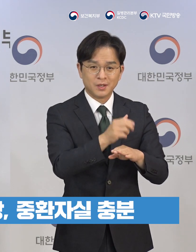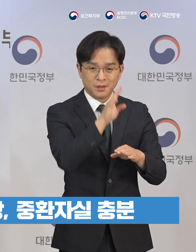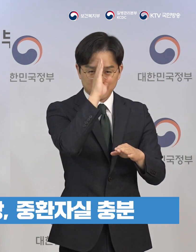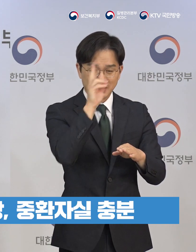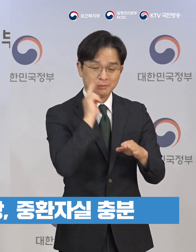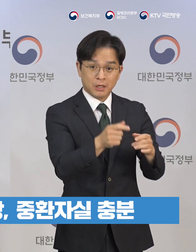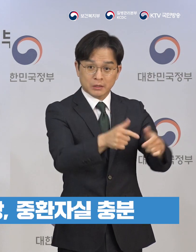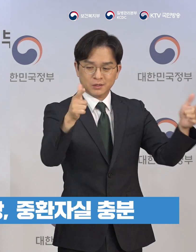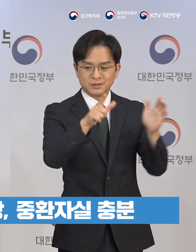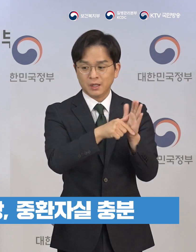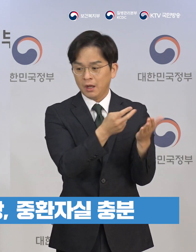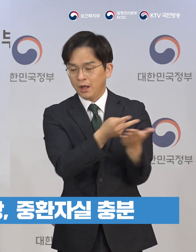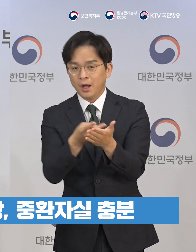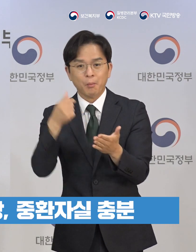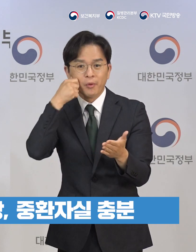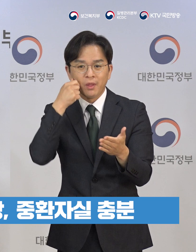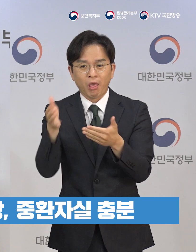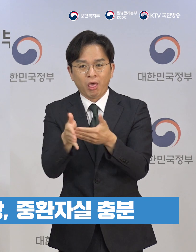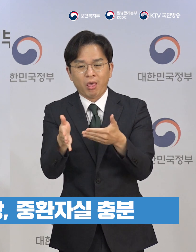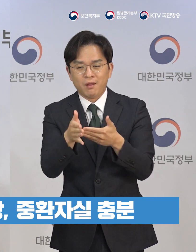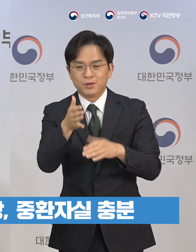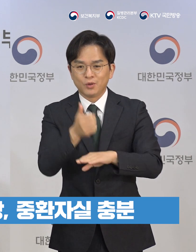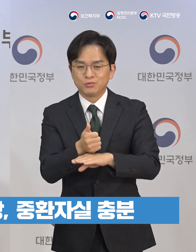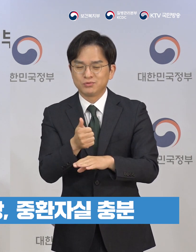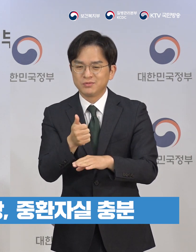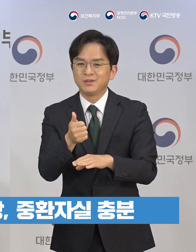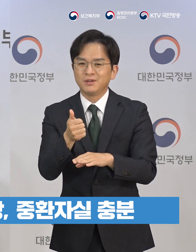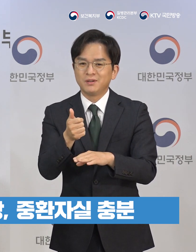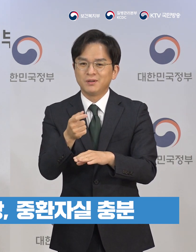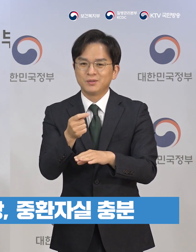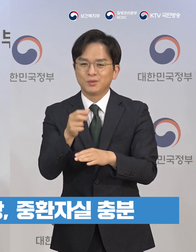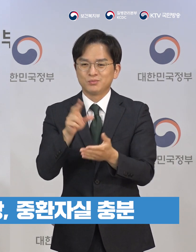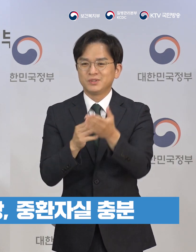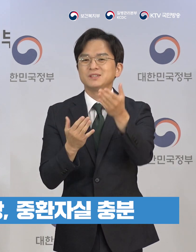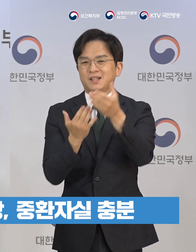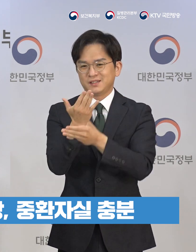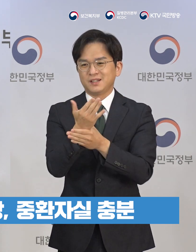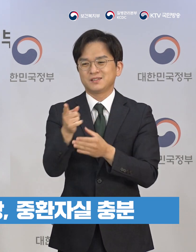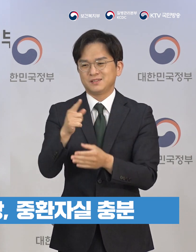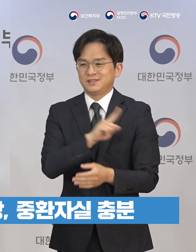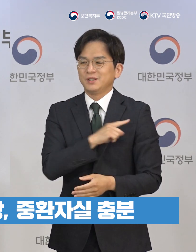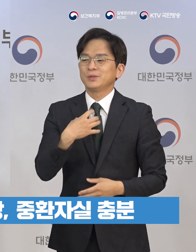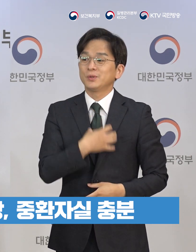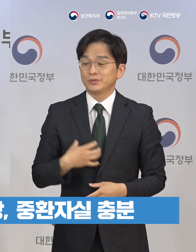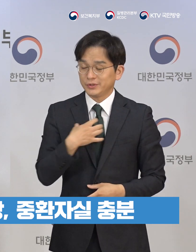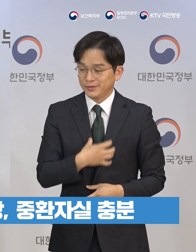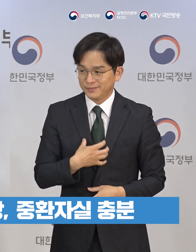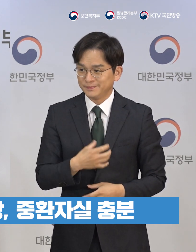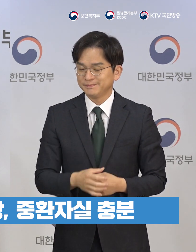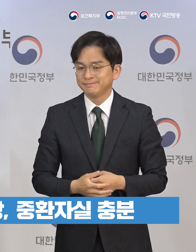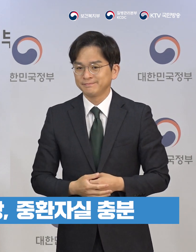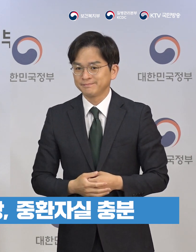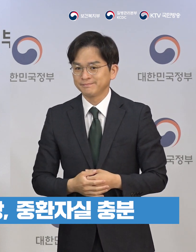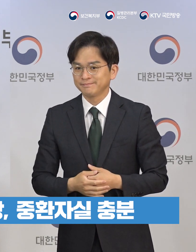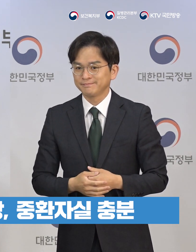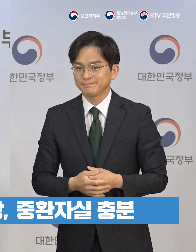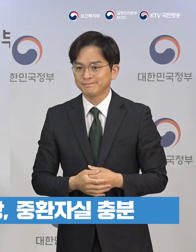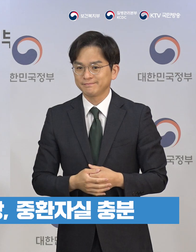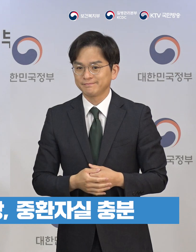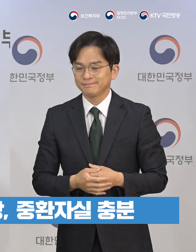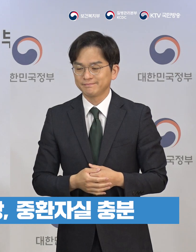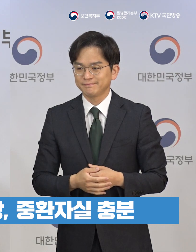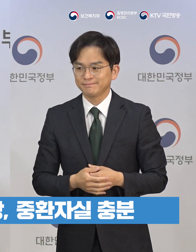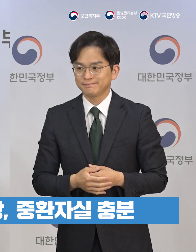중환자에 대비한 음압병동이나 음압병상이나 중환자실은 충분한 것이고 이송이 힘들 거라고 가정을 한다면